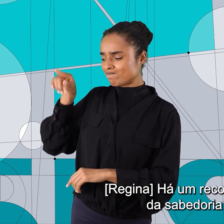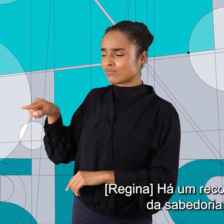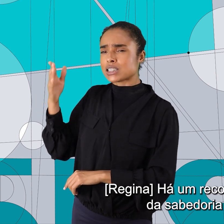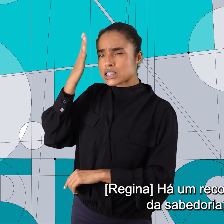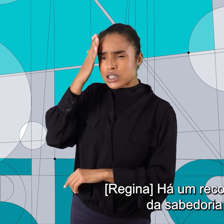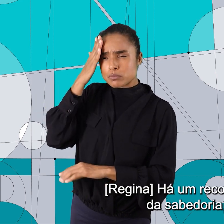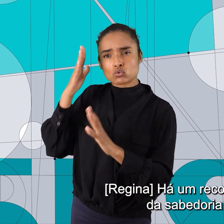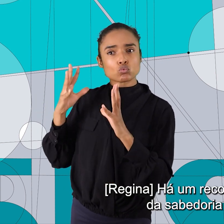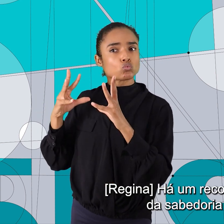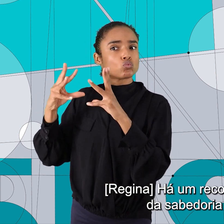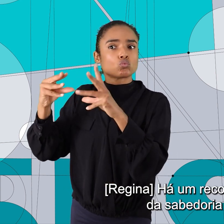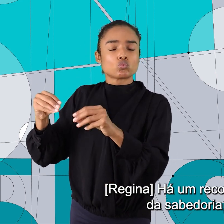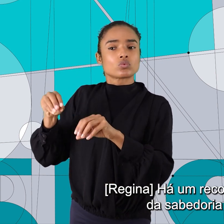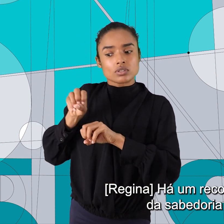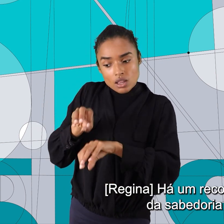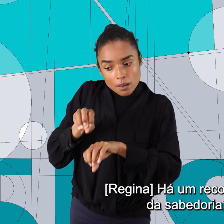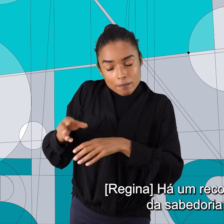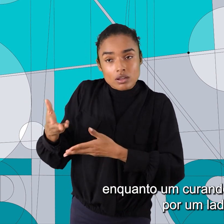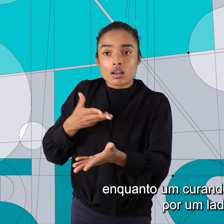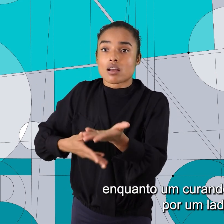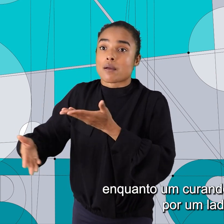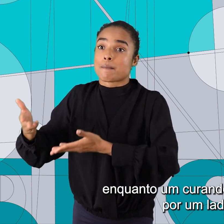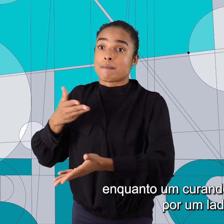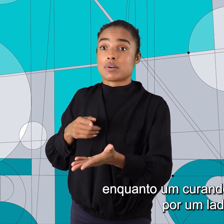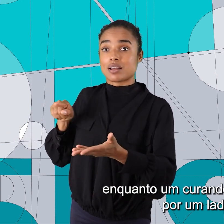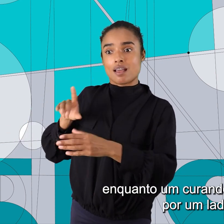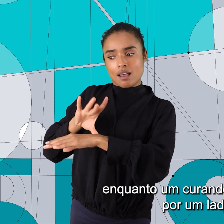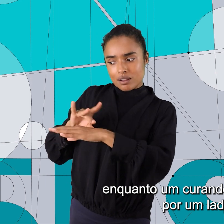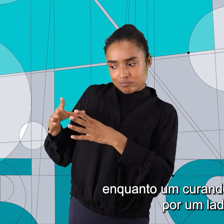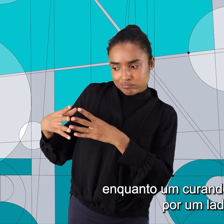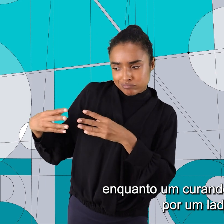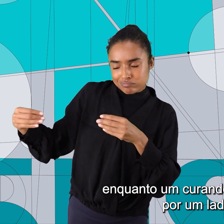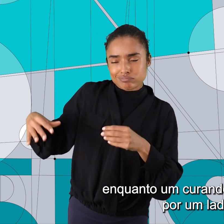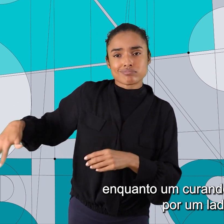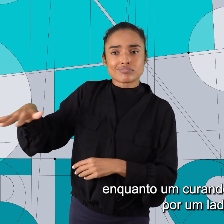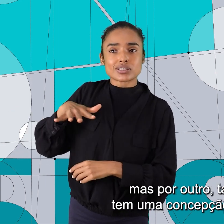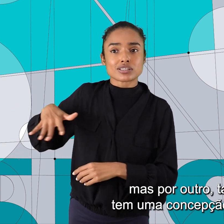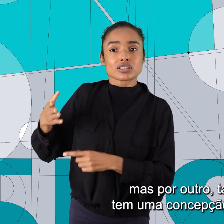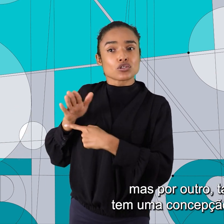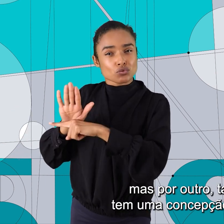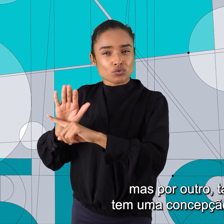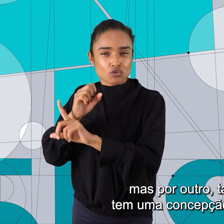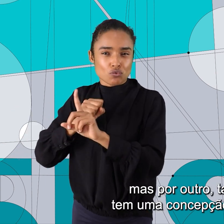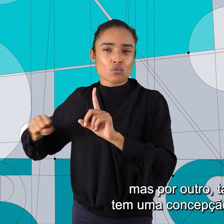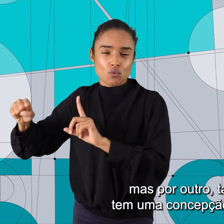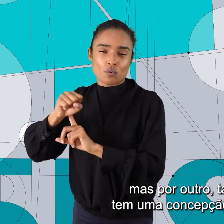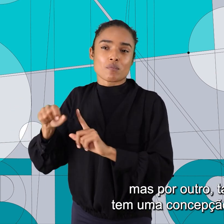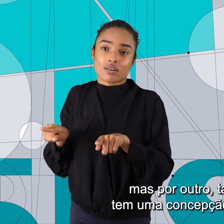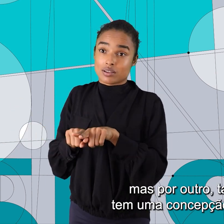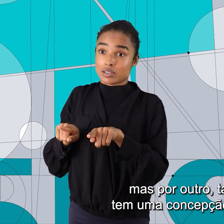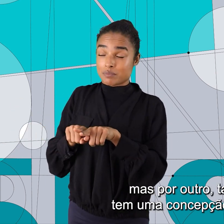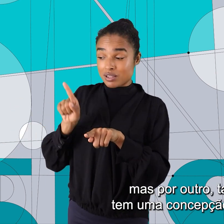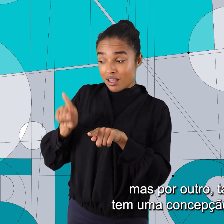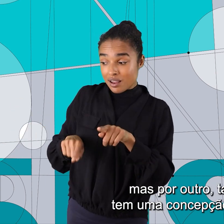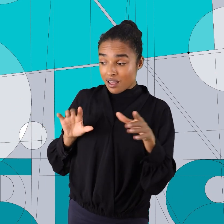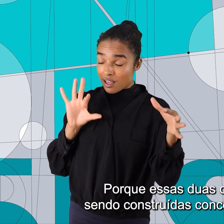Há um reconhecimento da sabedoria dele enquanto um curandeiro popular, por um lado, mas por outro também tem uma